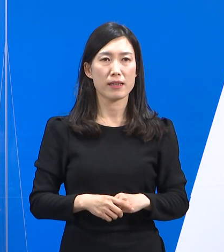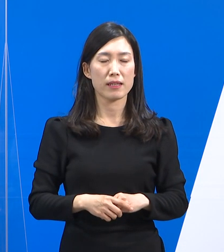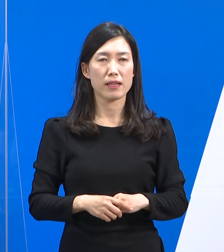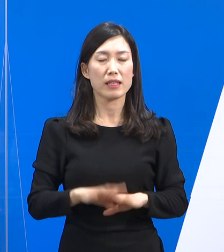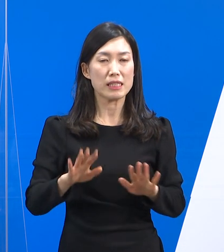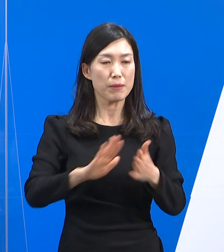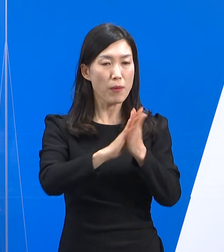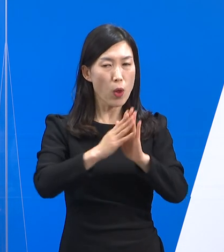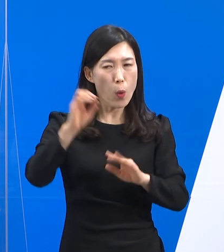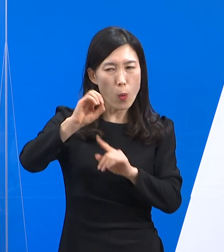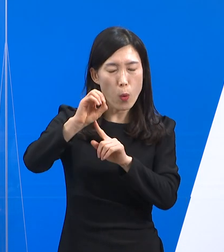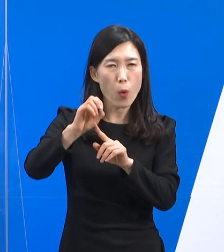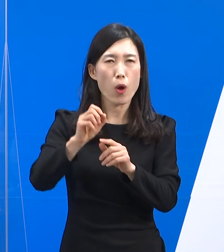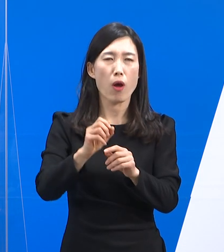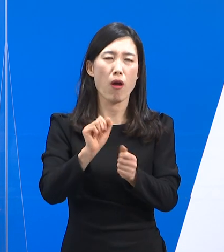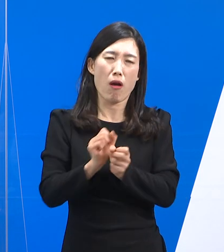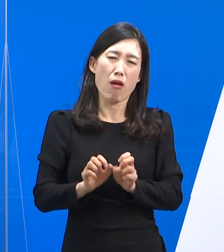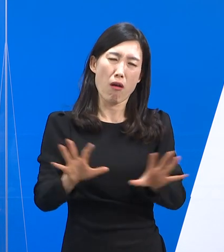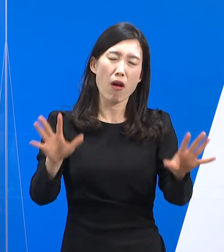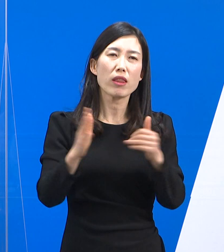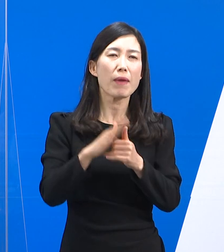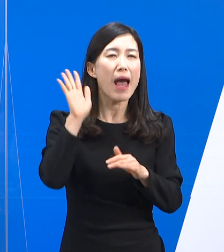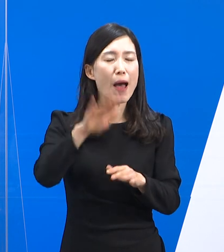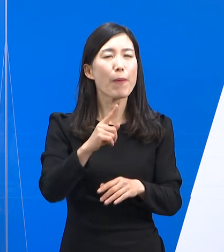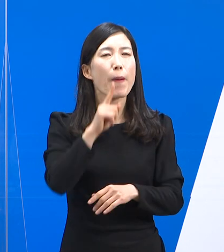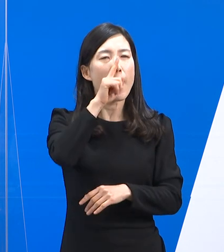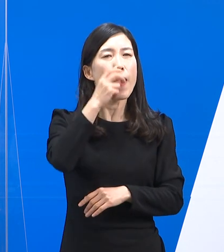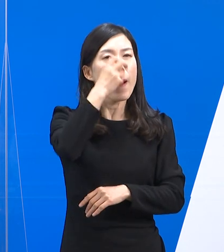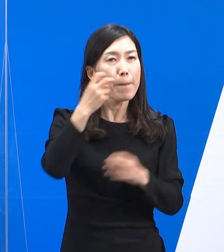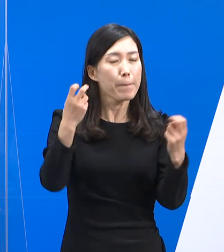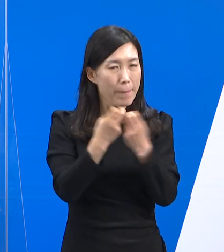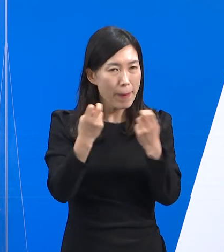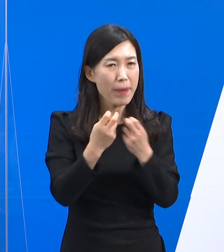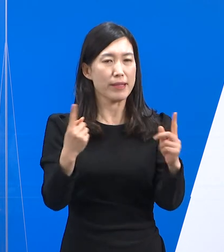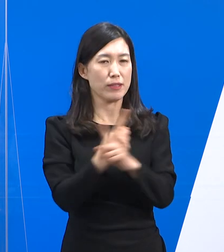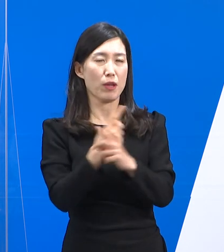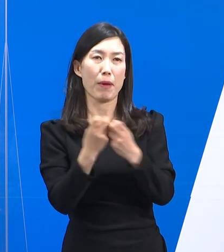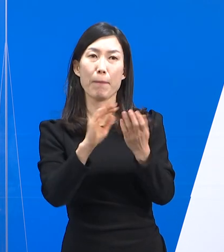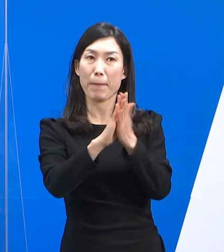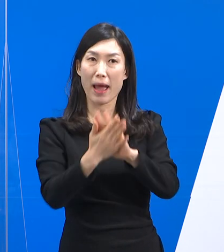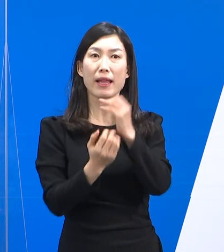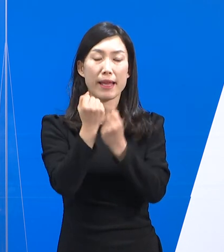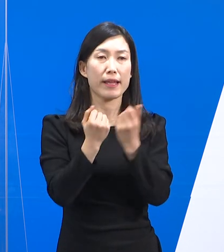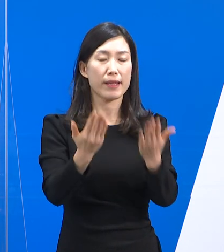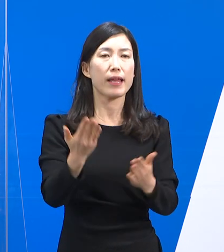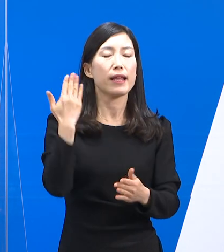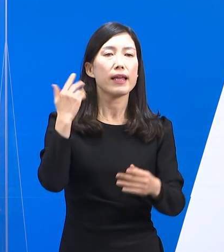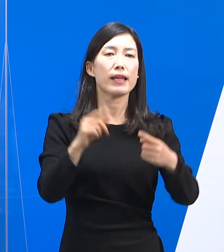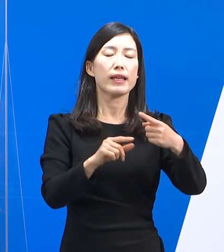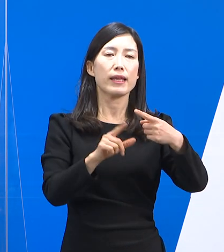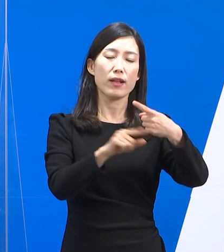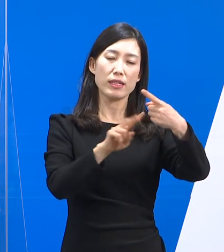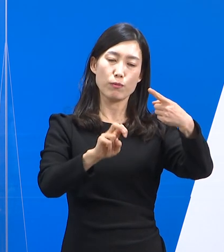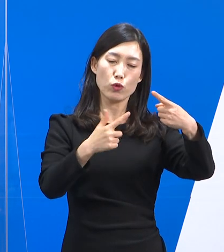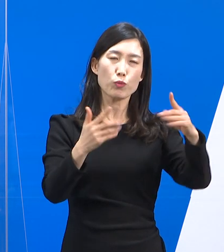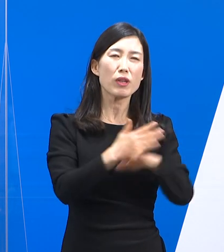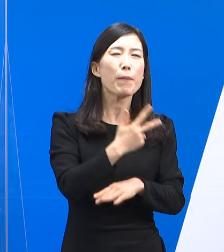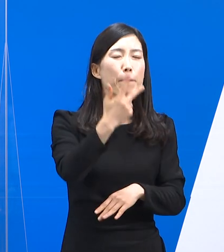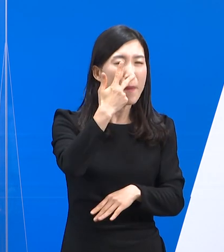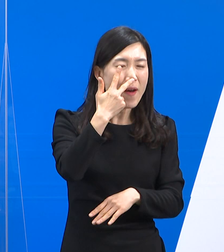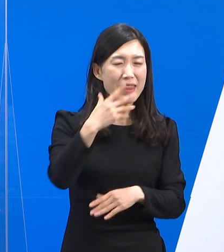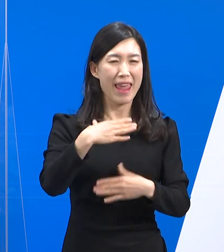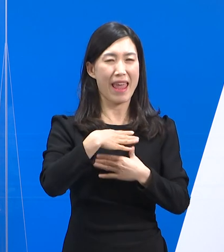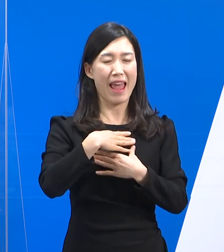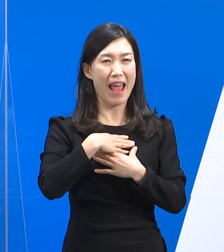오미크론 유행 대비 검사치료체계 전환에 대하여 말씀드리겠습니다. 지난 26일부터 안성평택에서 시범